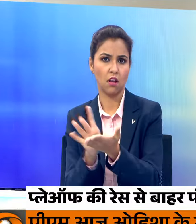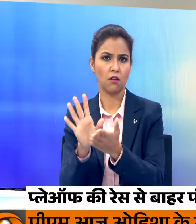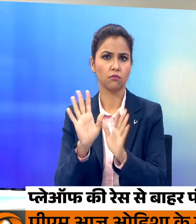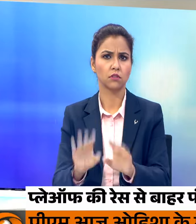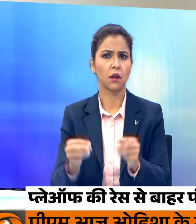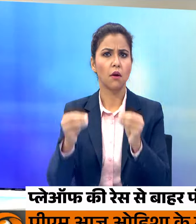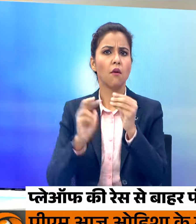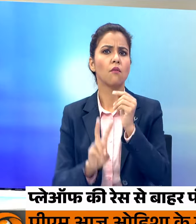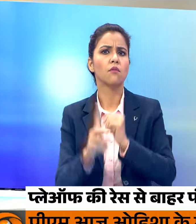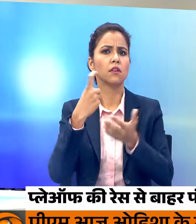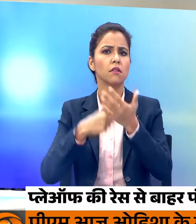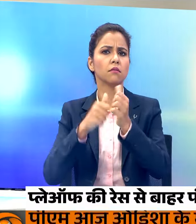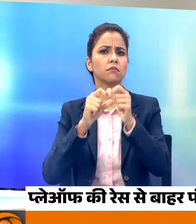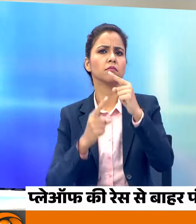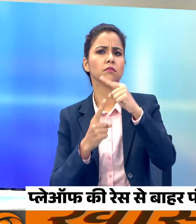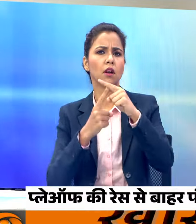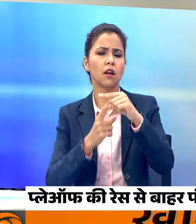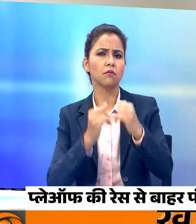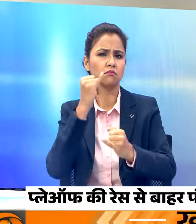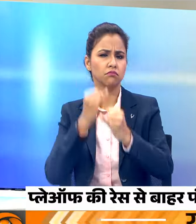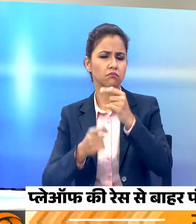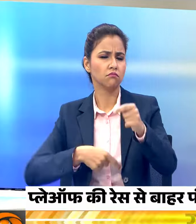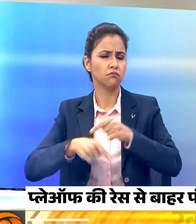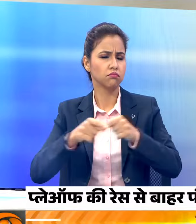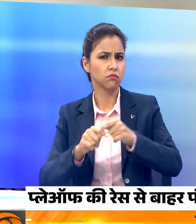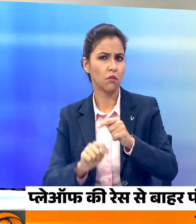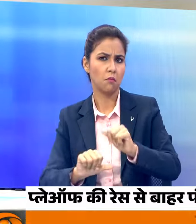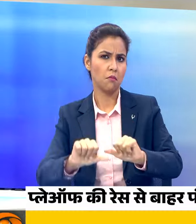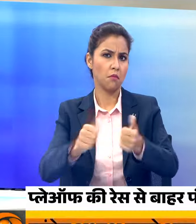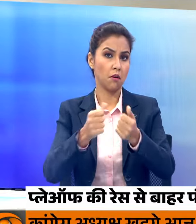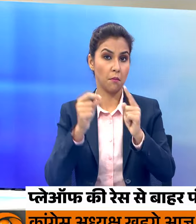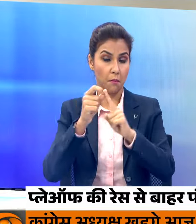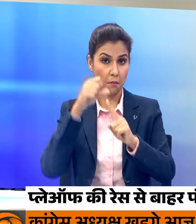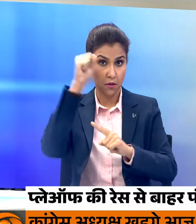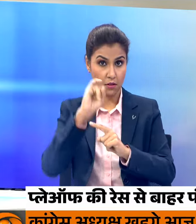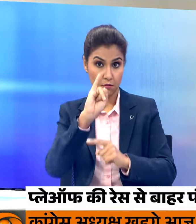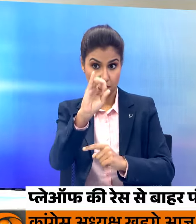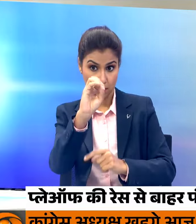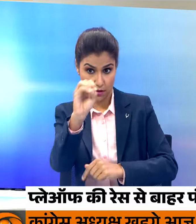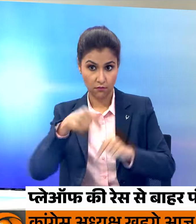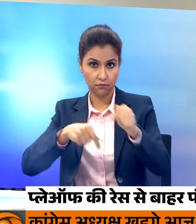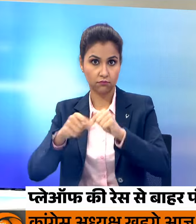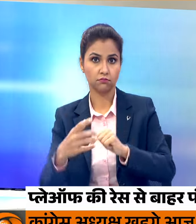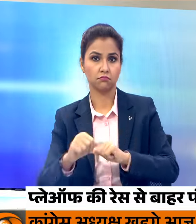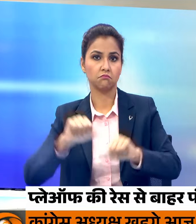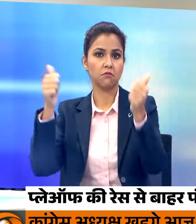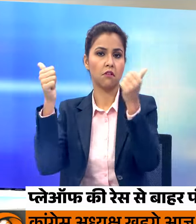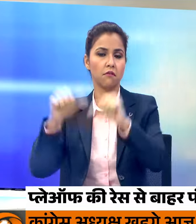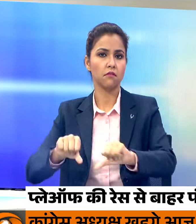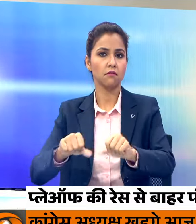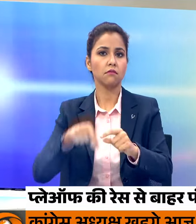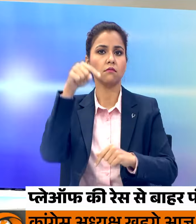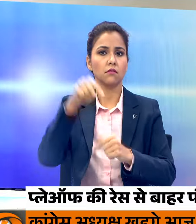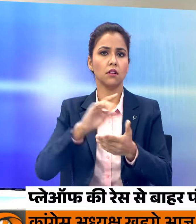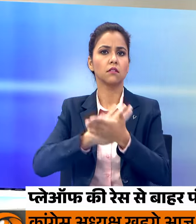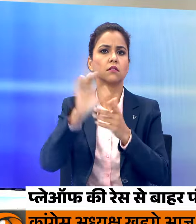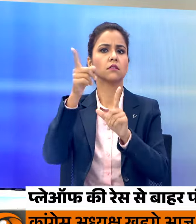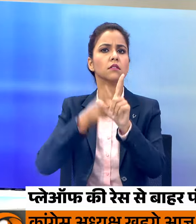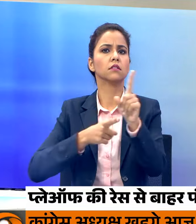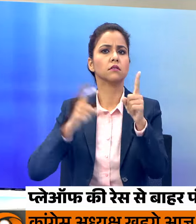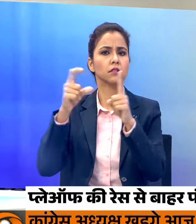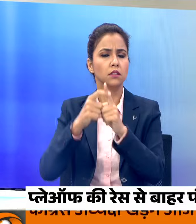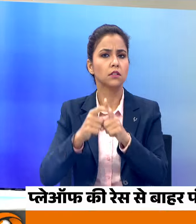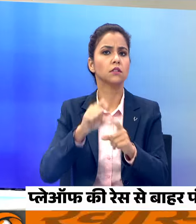विराट कोहली की आतिशी पारी की बदोलत पंजाब को दी साथ रन से शिकस्त आज एहम्दाबाद में